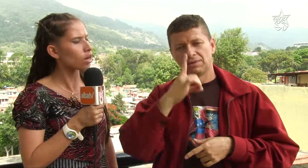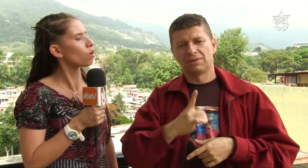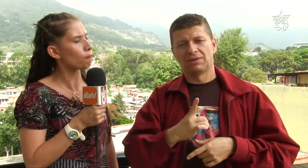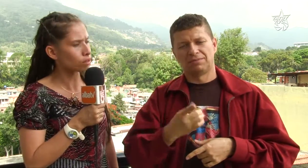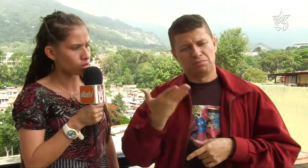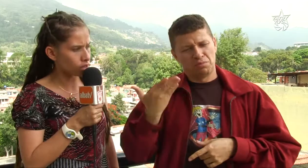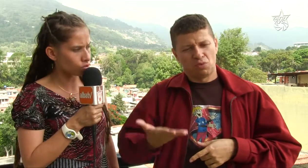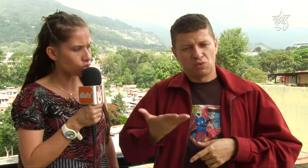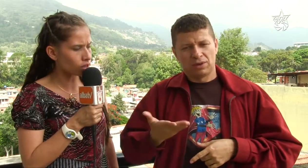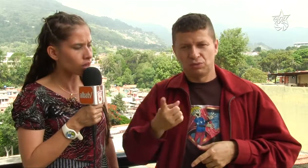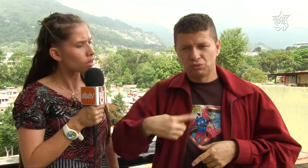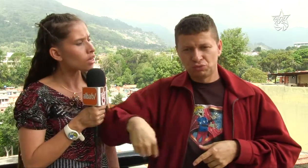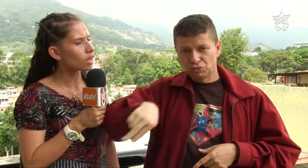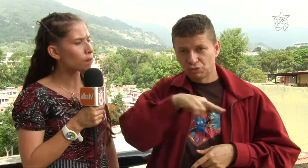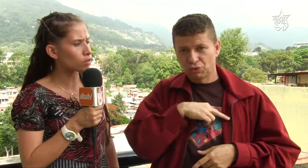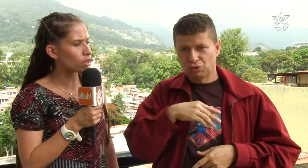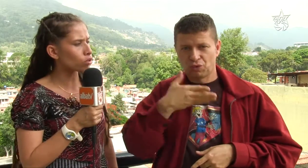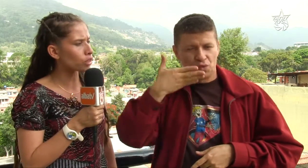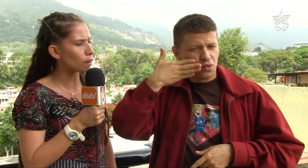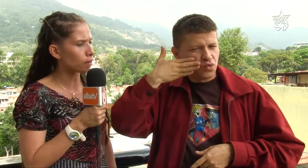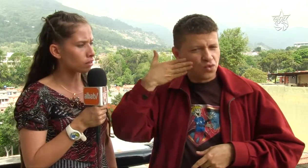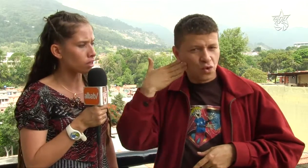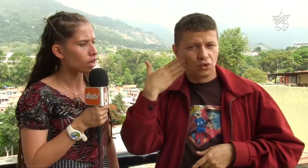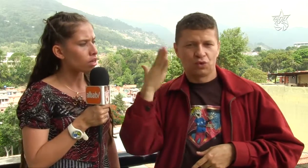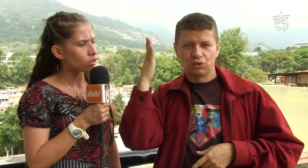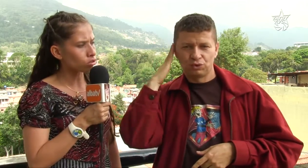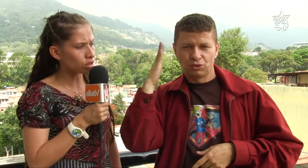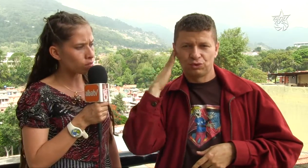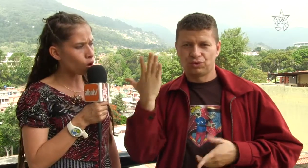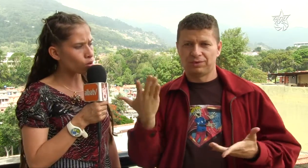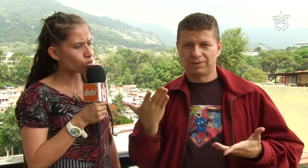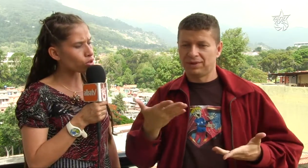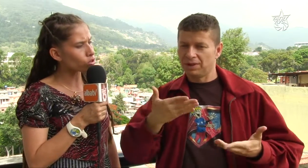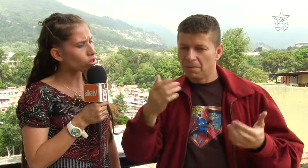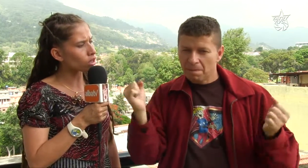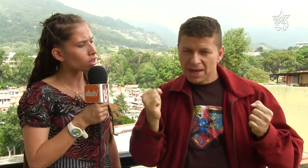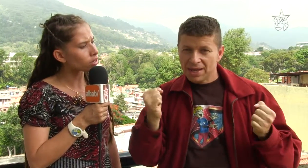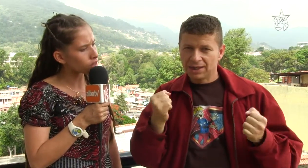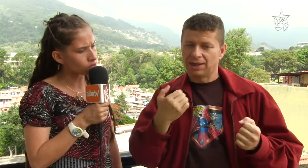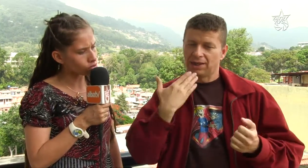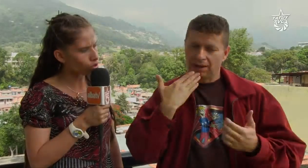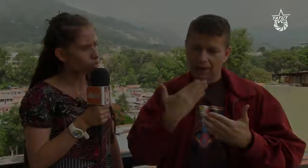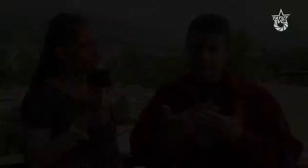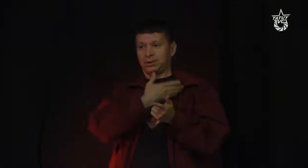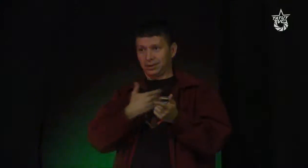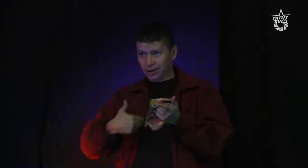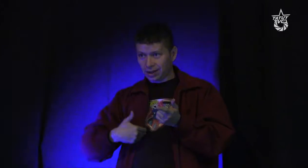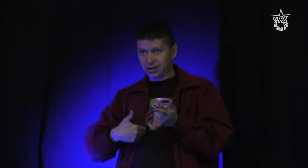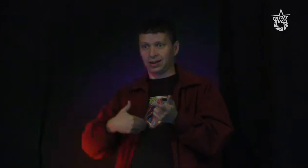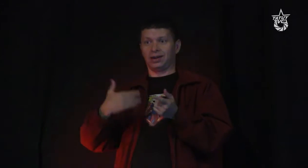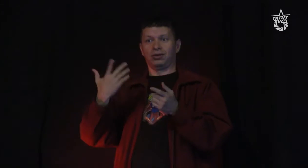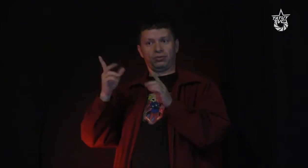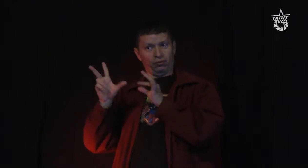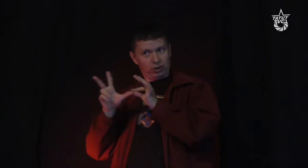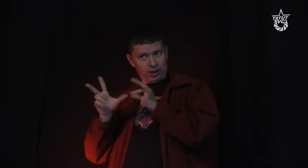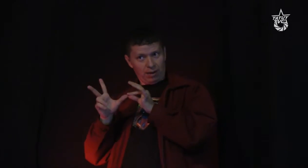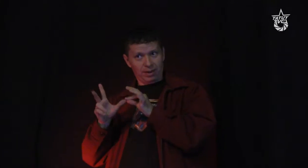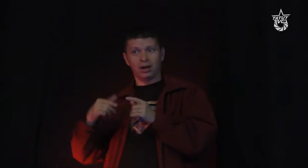a las personas sordas y las personas con discapacidad. Nos sentimos orgullosos de ser sordos. La actividad también contó con la